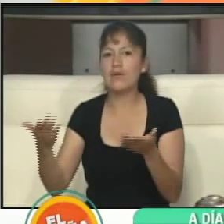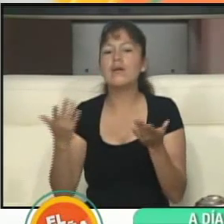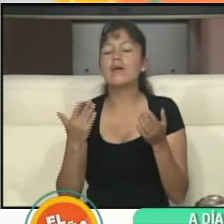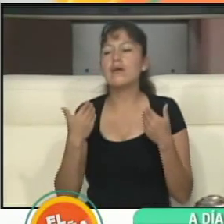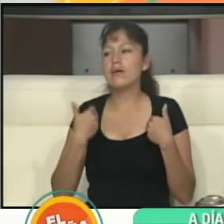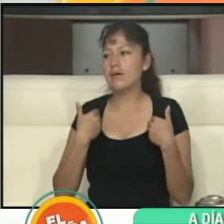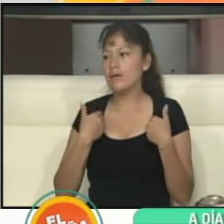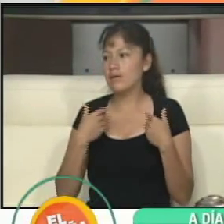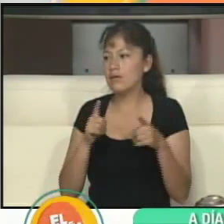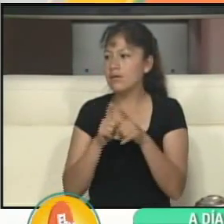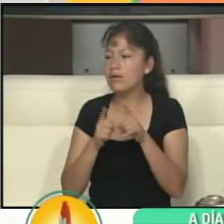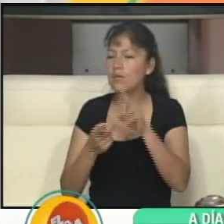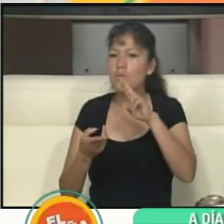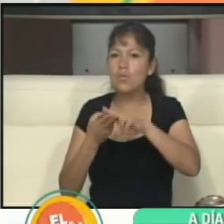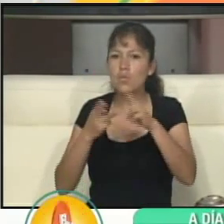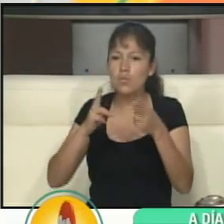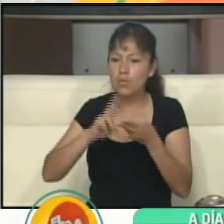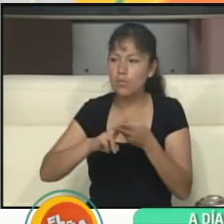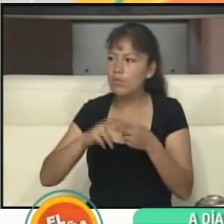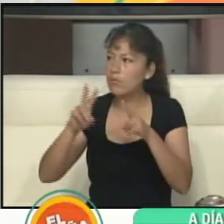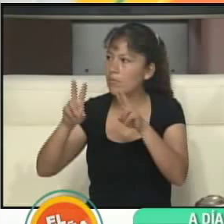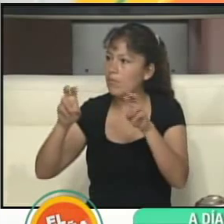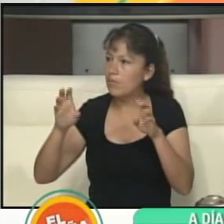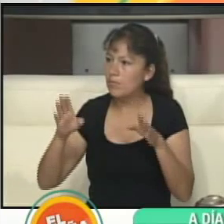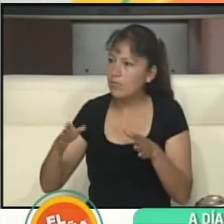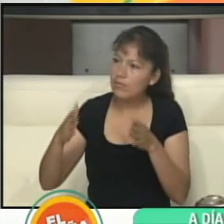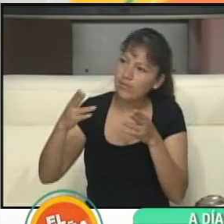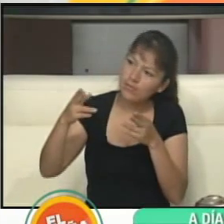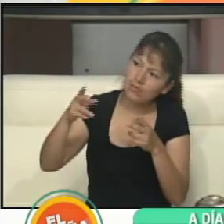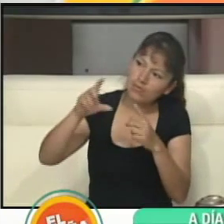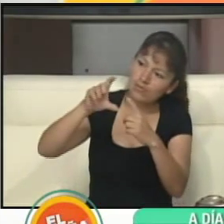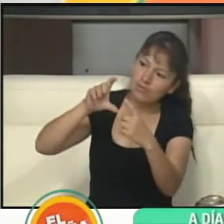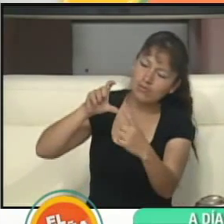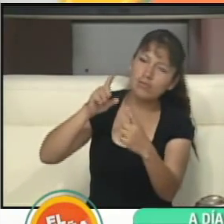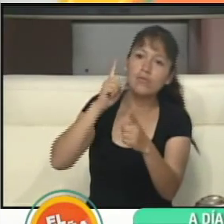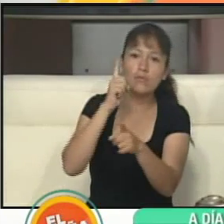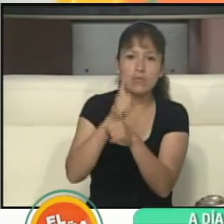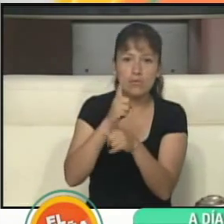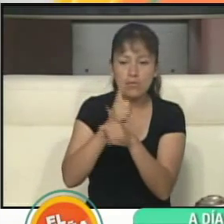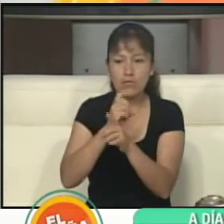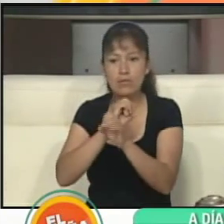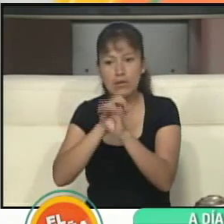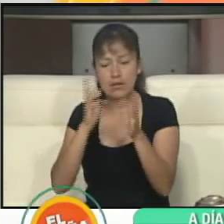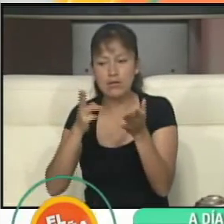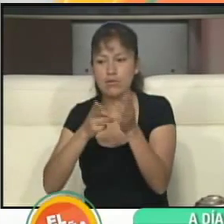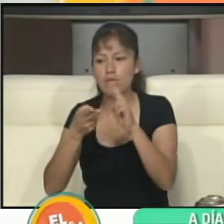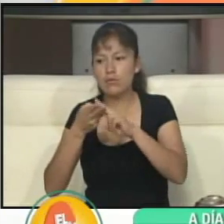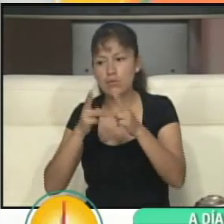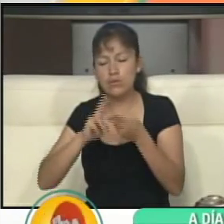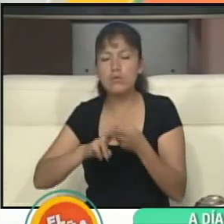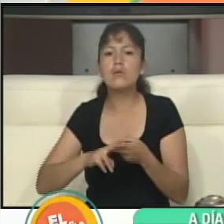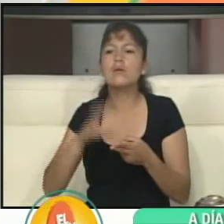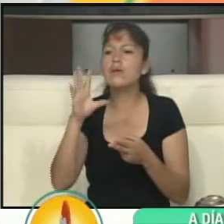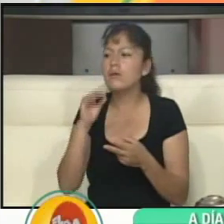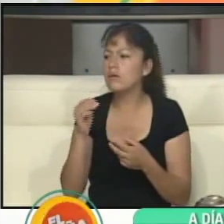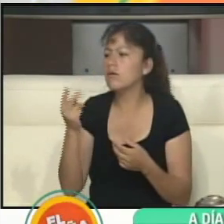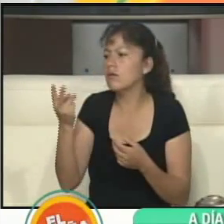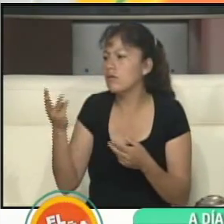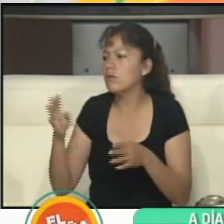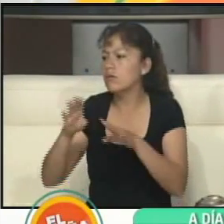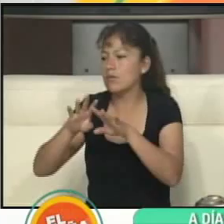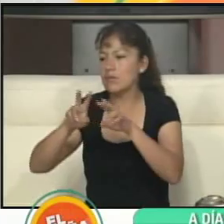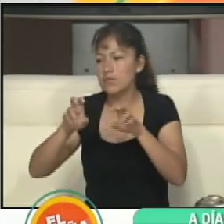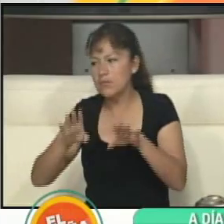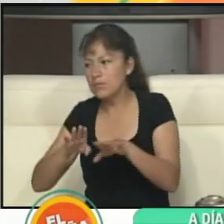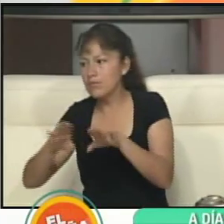el número de mesa que tiene que estar identificado obviamente y algunos otros elementos que ya nos